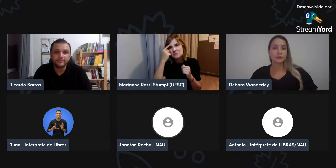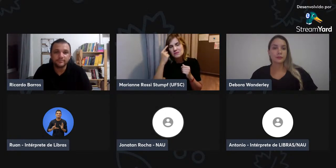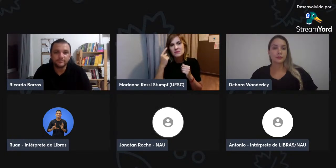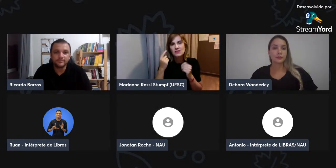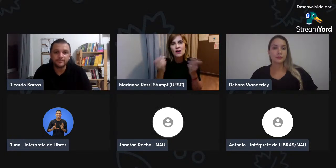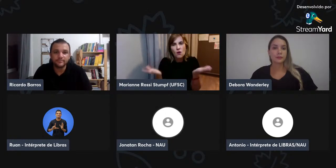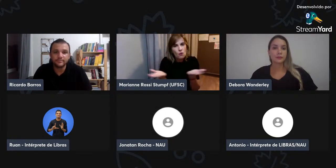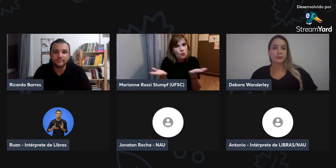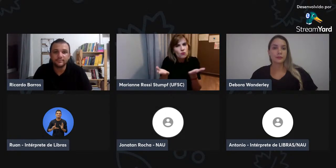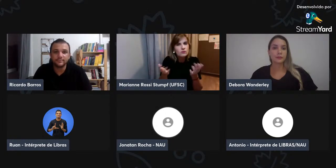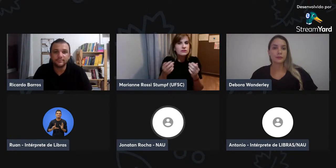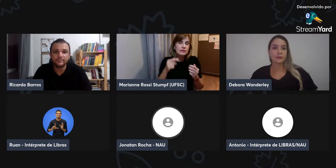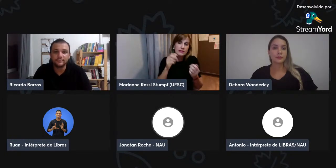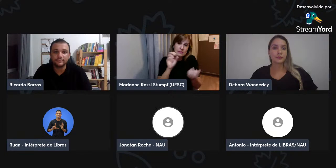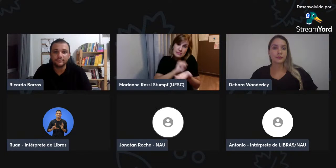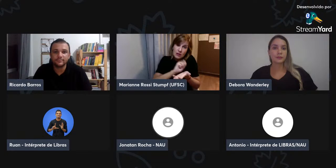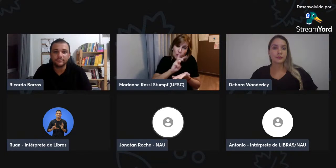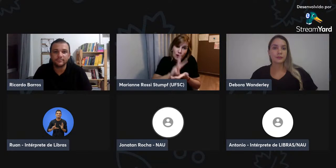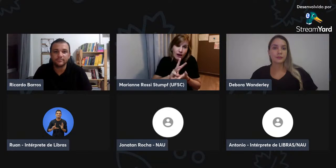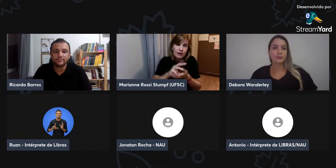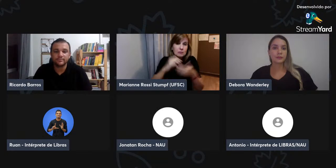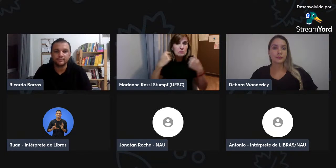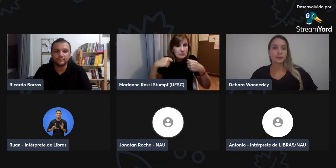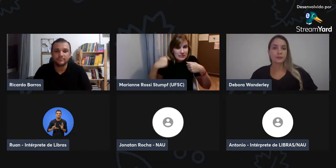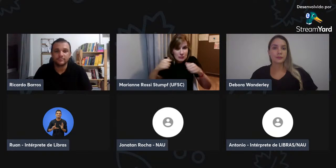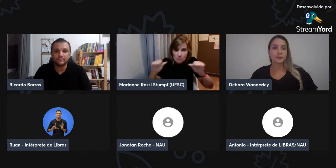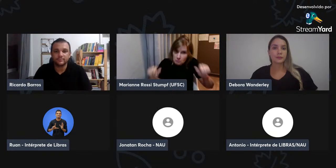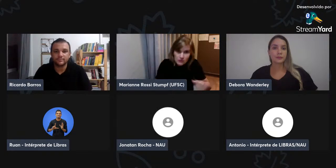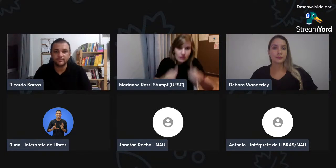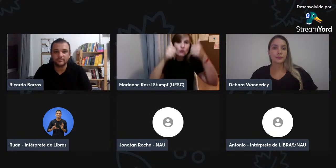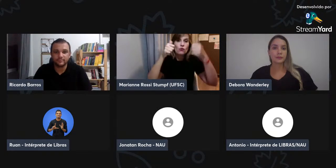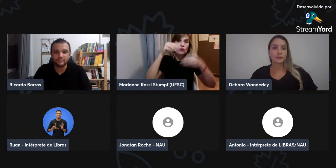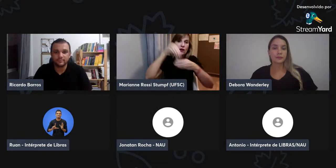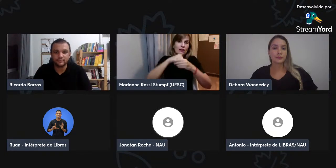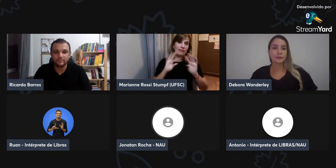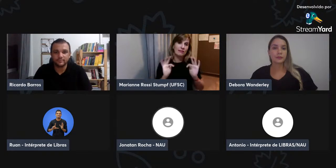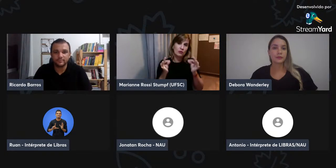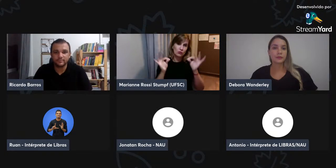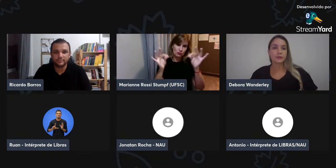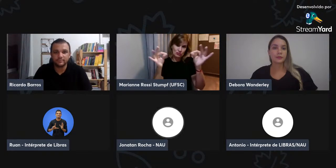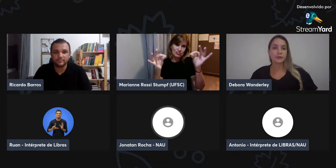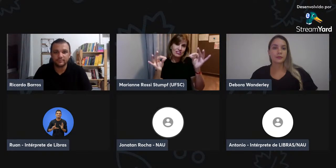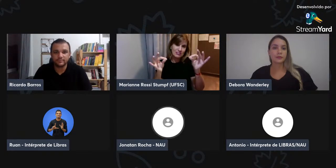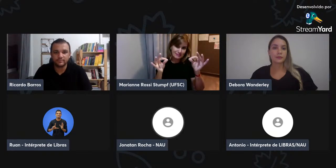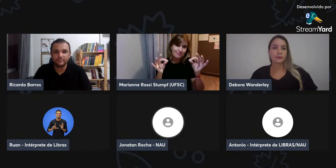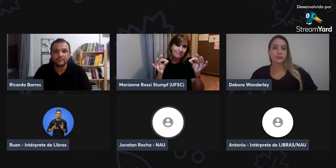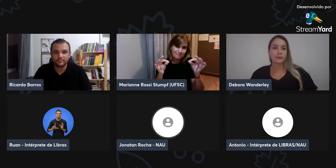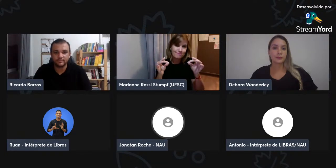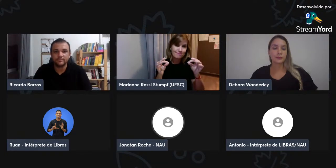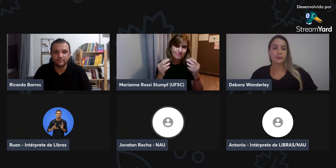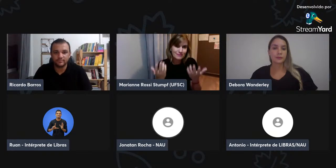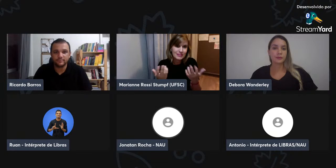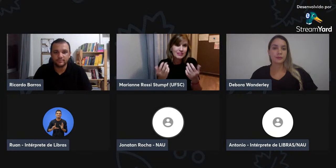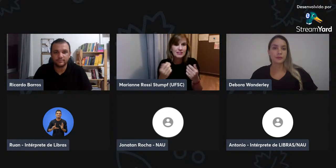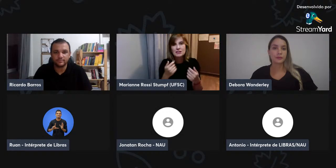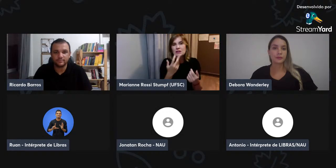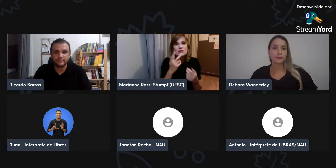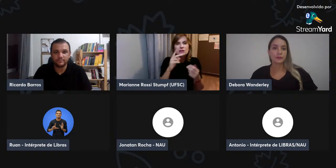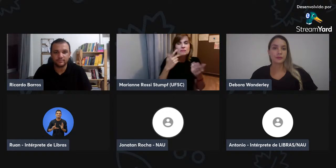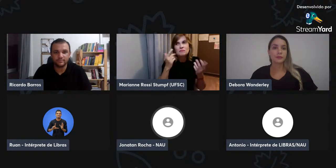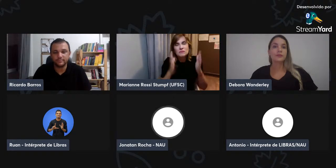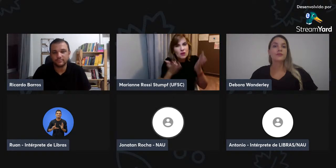é um pensamento que tem, tem progredido, tem melhorado, com o passar do tempo. Então, a escrita de sinais, tem que,